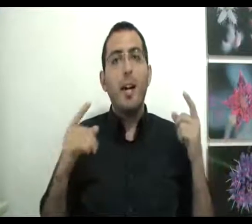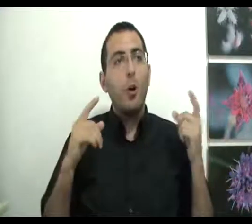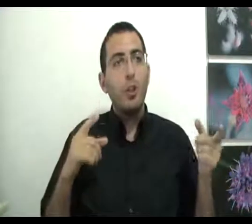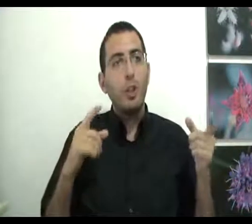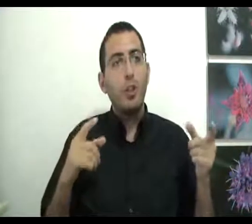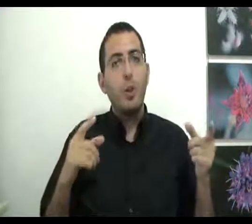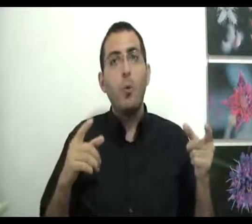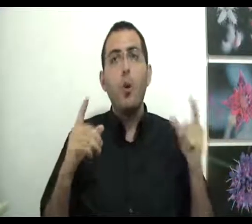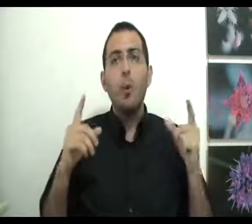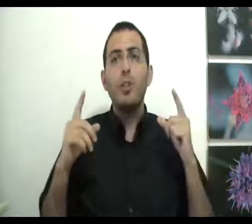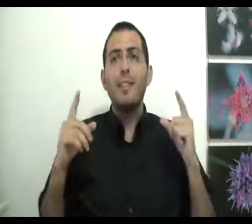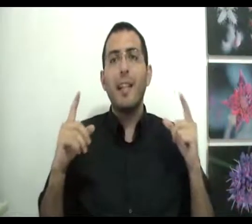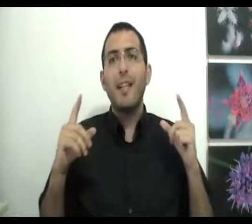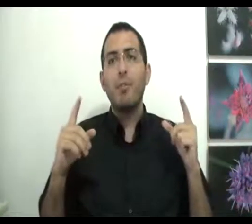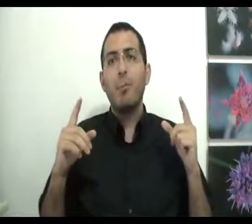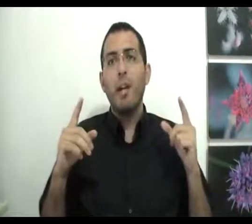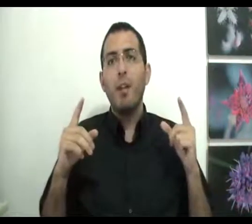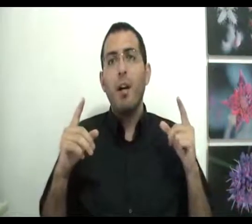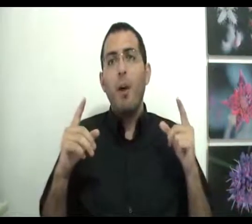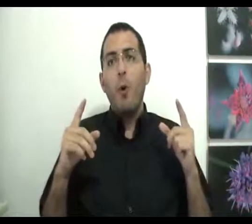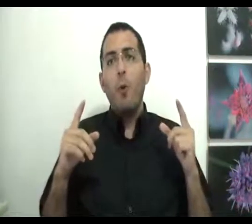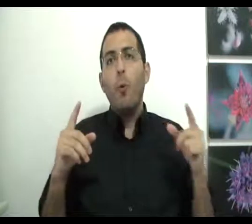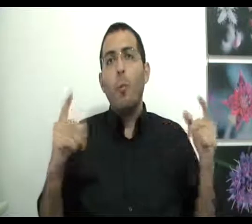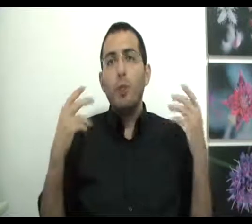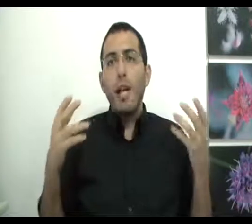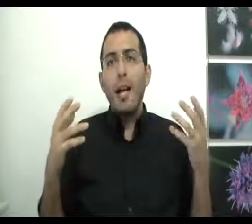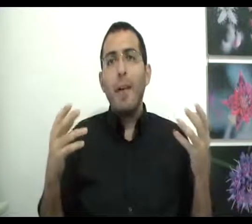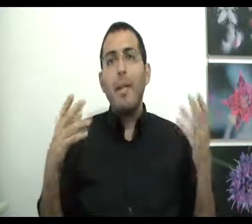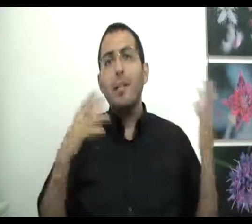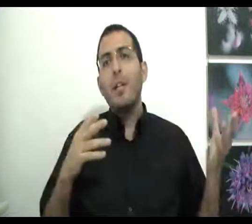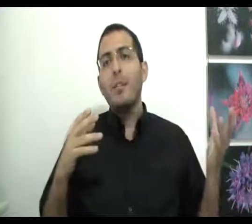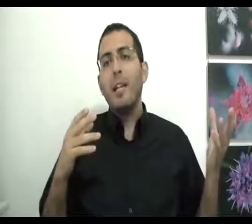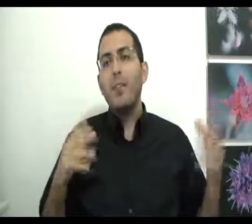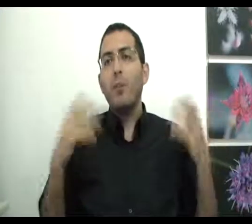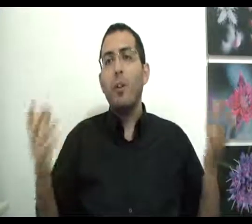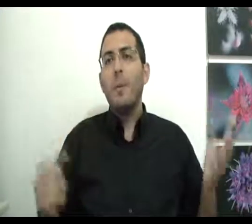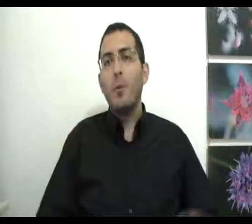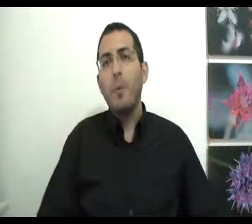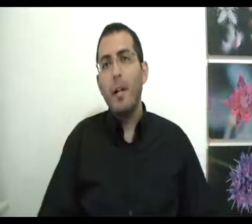האושר שלו הוא לא אושר שכלי זאת אומרת הוא מאושר רק בגלל שאין לו שכל והוא לא יודע מה הוא מוגבל